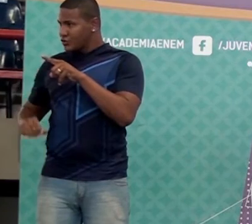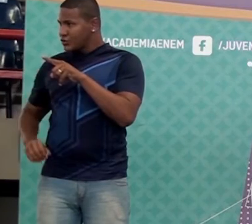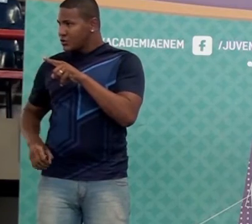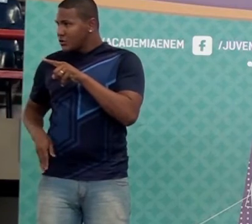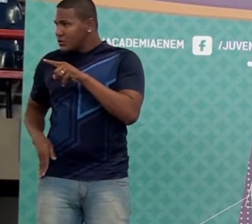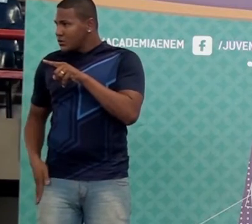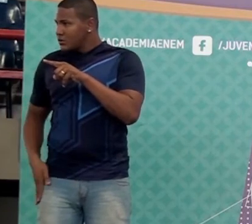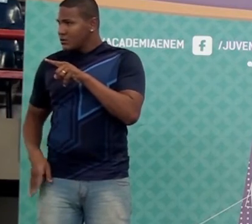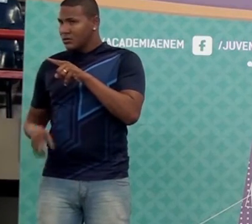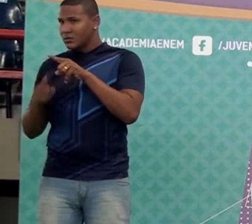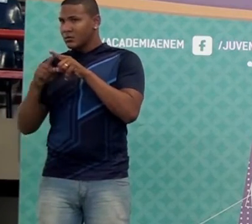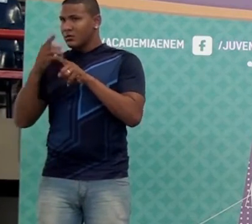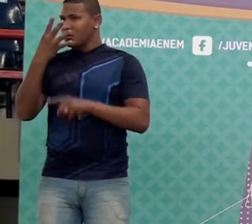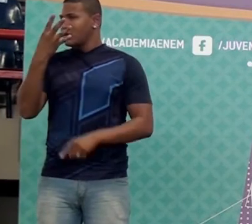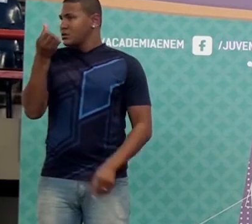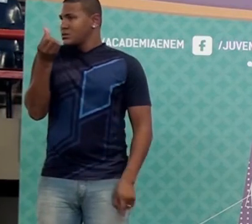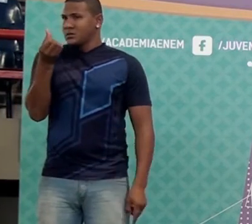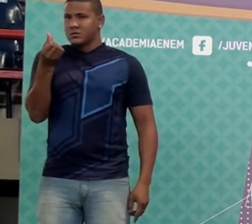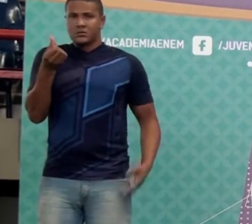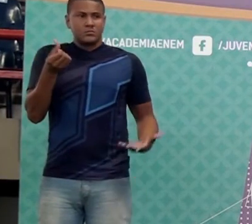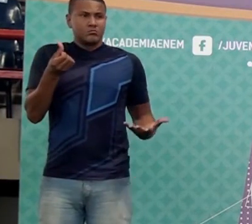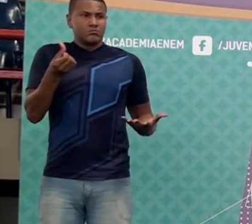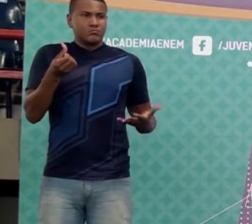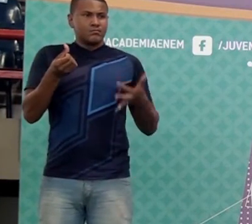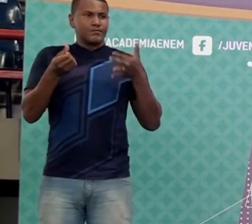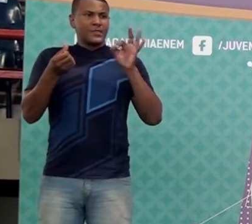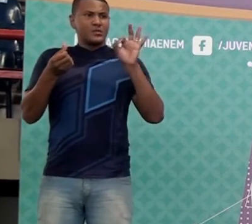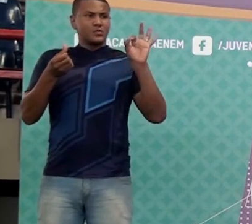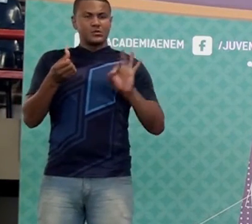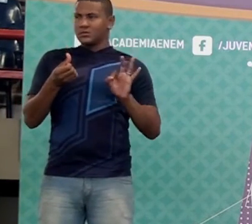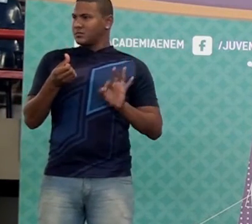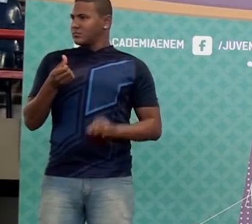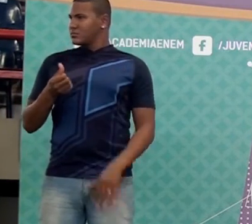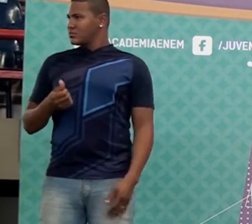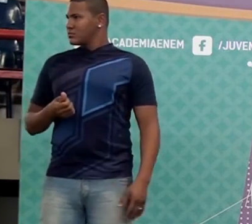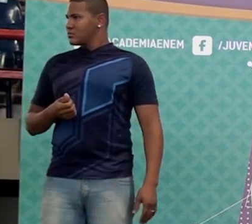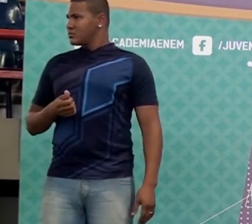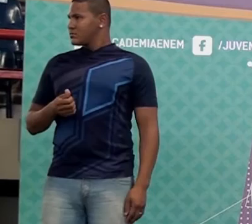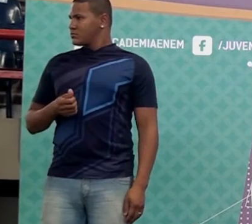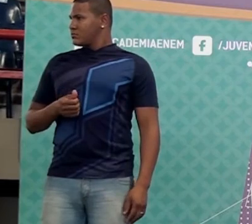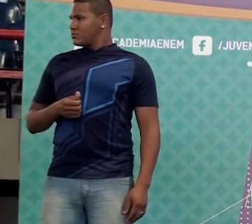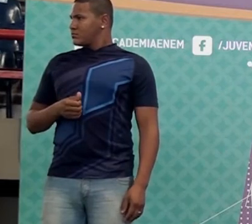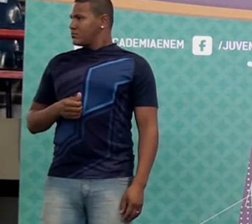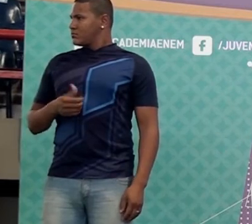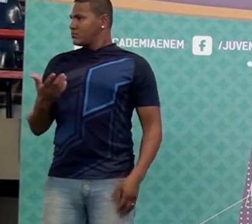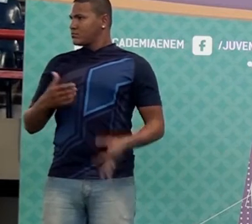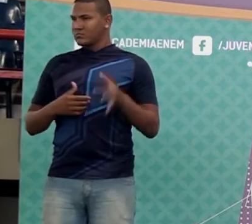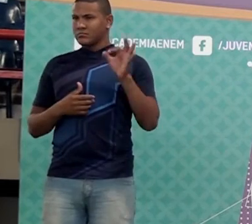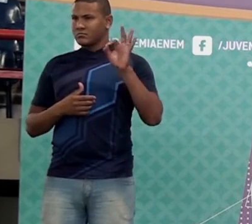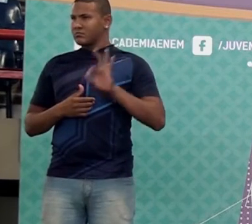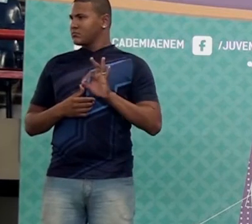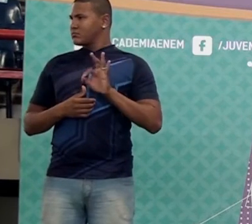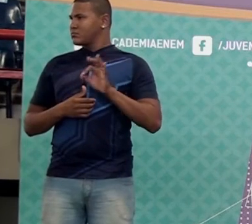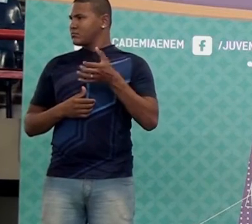Pronto, isso aí é dez por cento. É só tirar a última casa, Dez por cento é só tirar a última casa. Então tu vai tirar o zerinho do